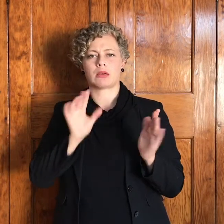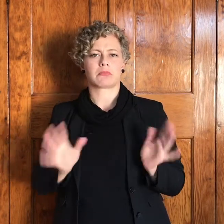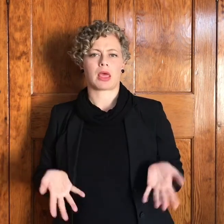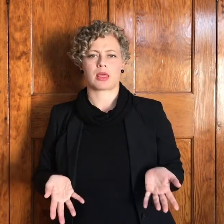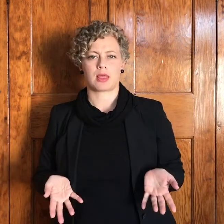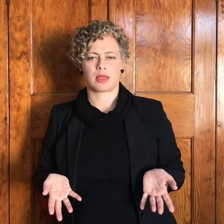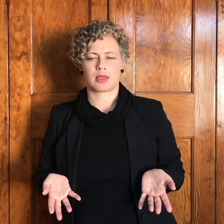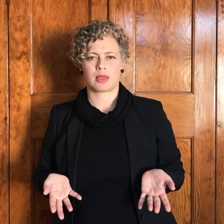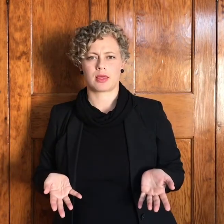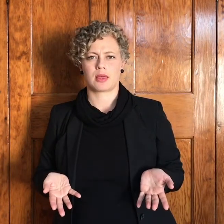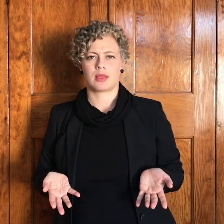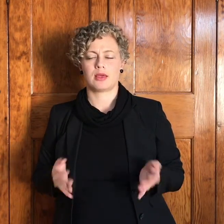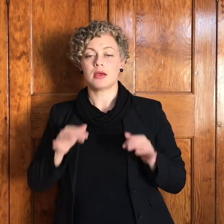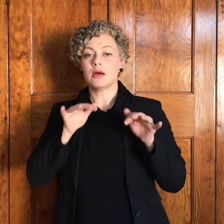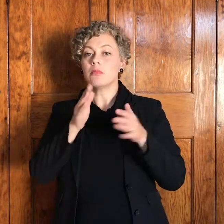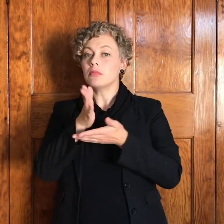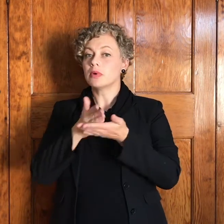sommige sal sê maar hy met God geveg